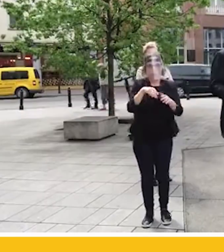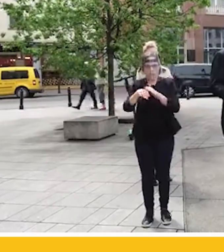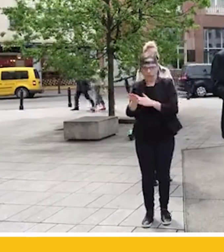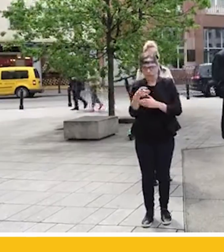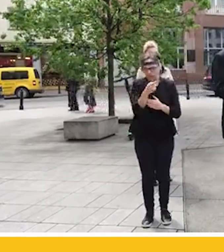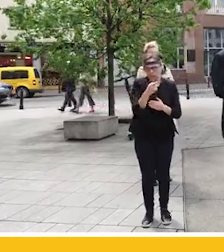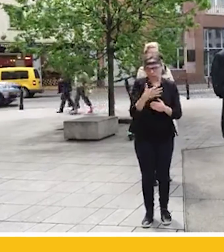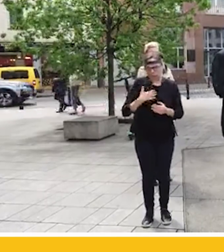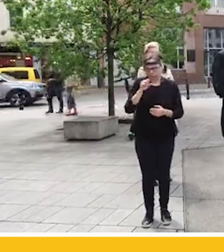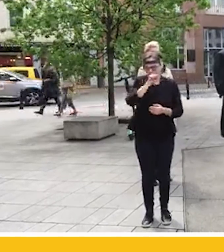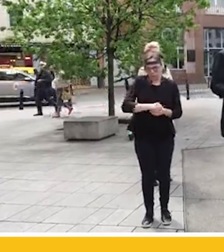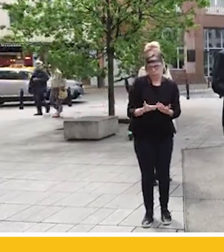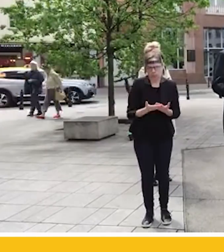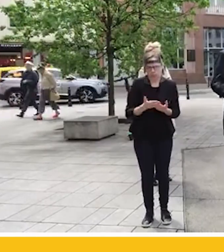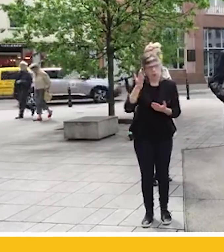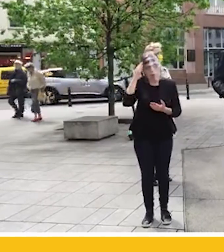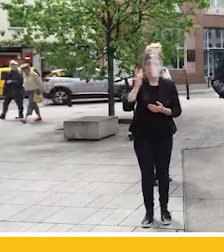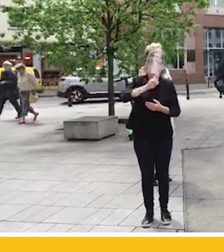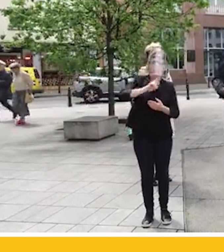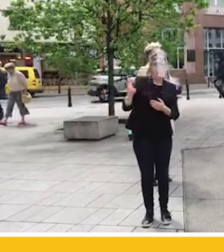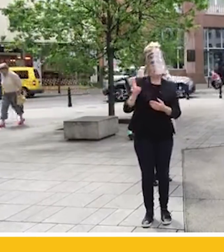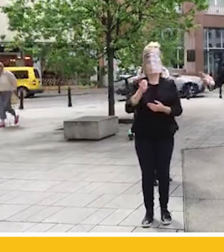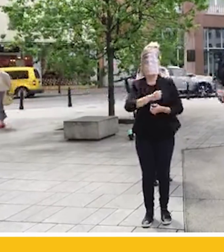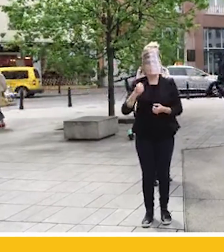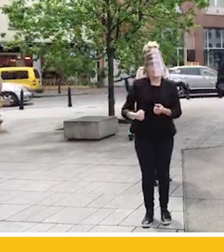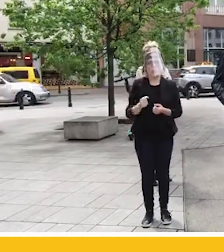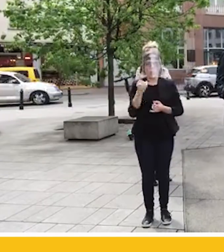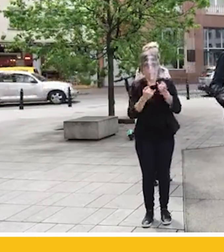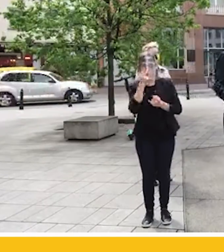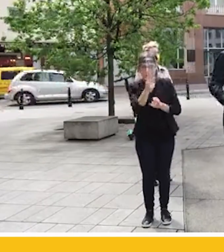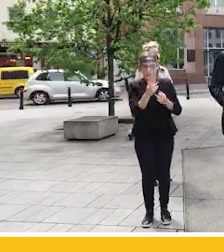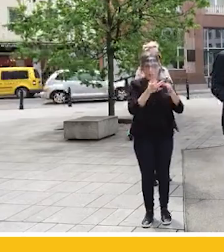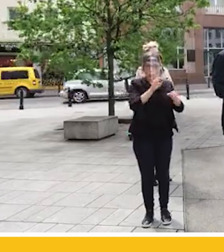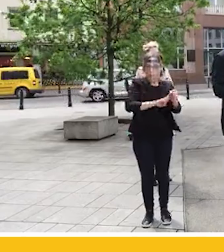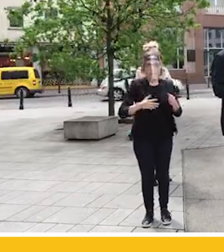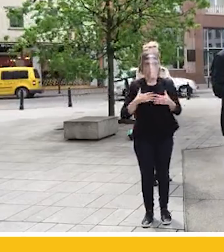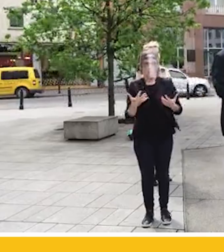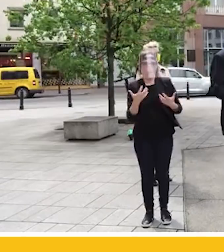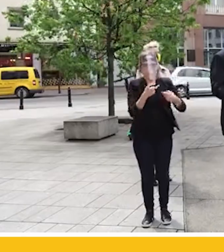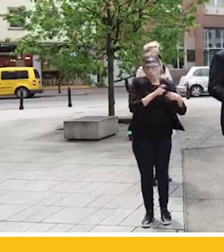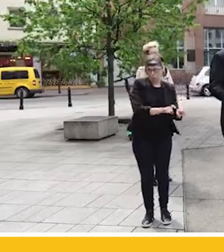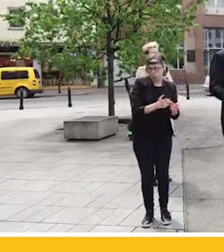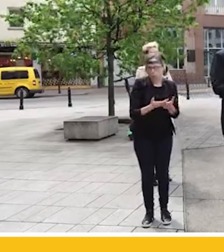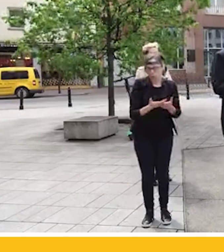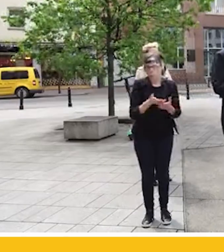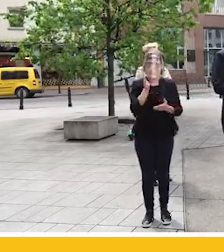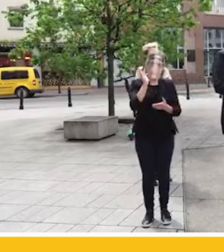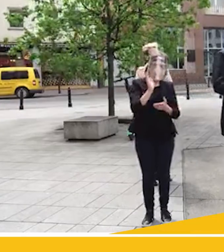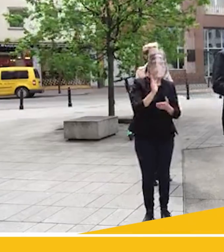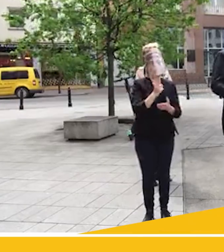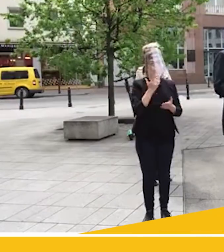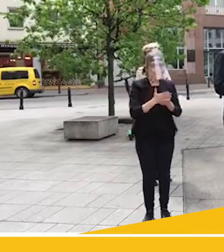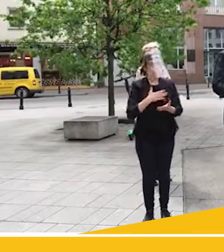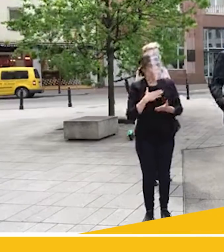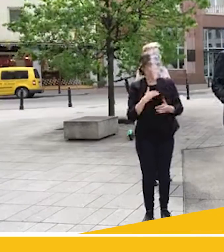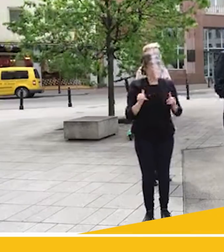jest po prostu znowu jakaś dziecinada. Jak wiadomo, każdy parlamentarzysta, każdy z nas, jak widzi radiowóz, to ma ochotę przysiąść sobie w nim na chwilę, a później sobie, jak